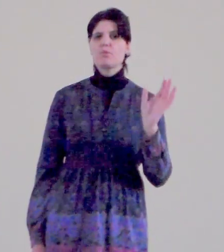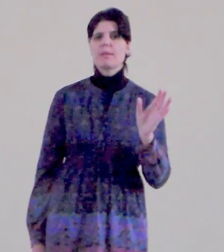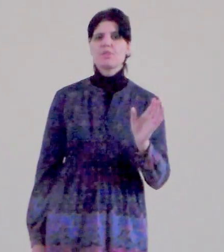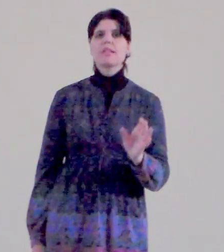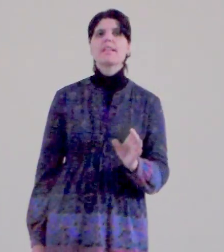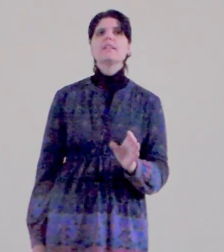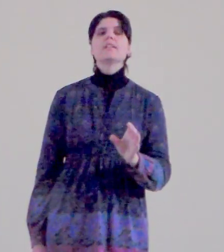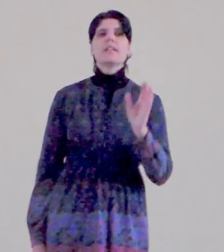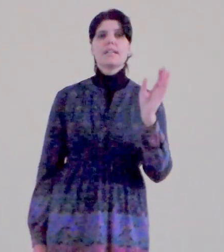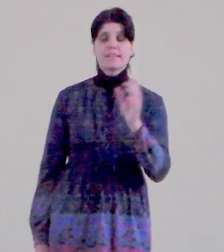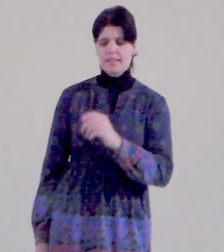Bůh mám žádné a nás...